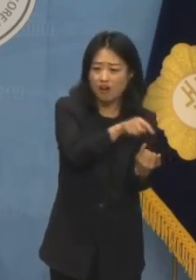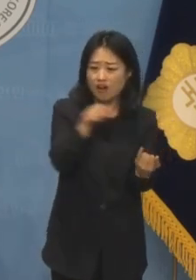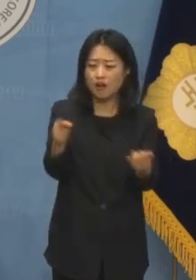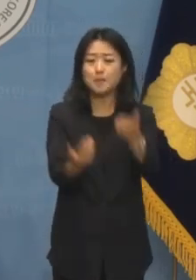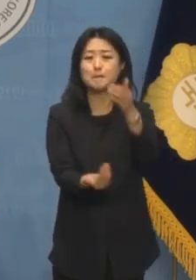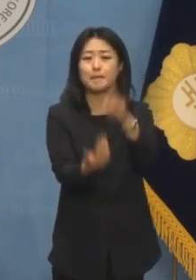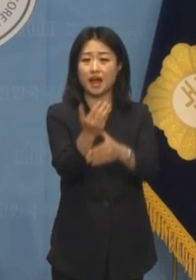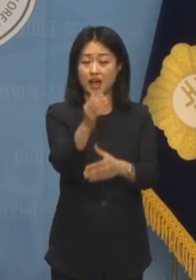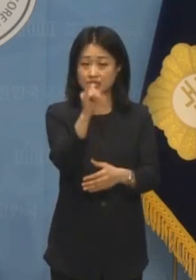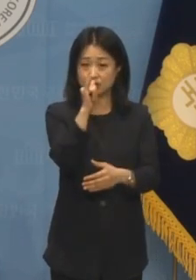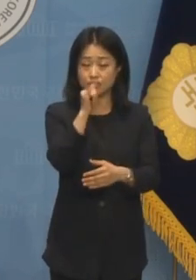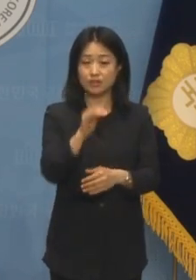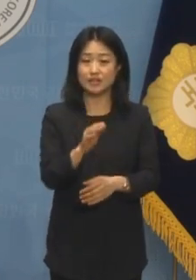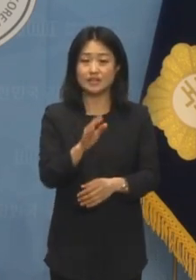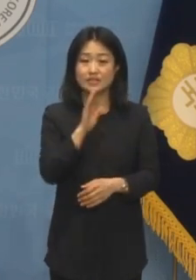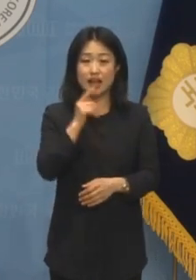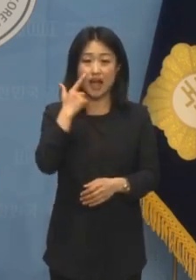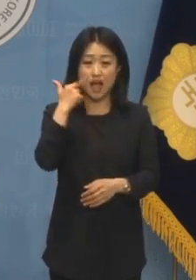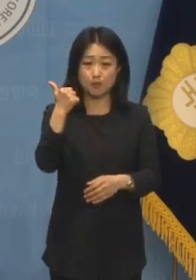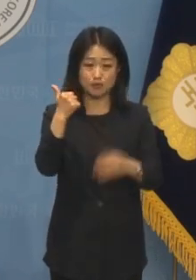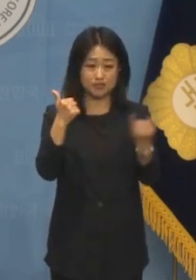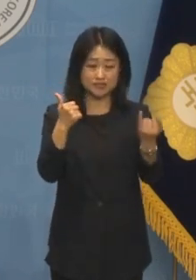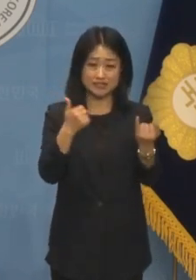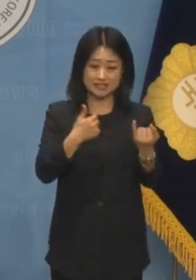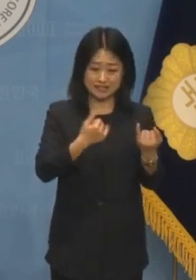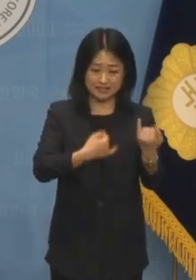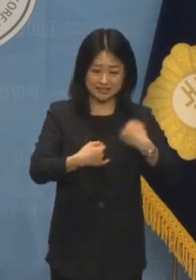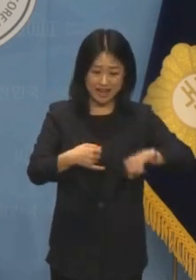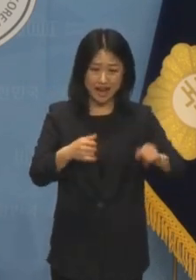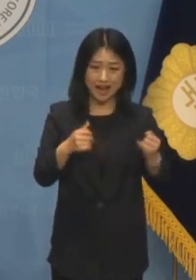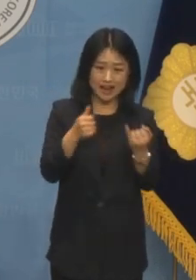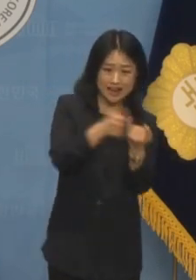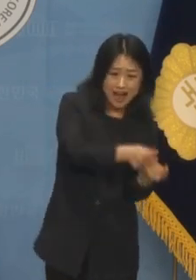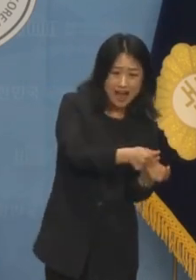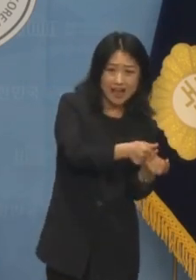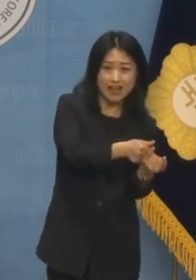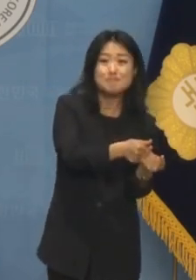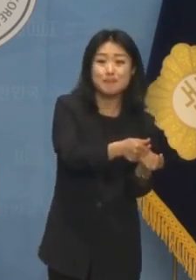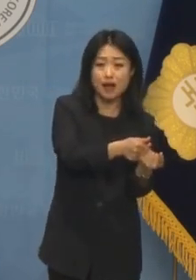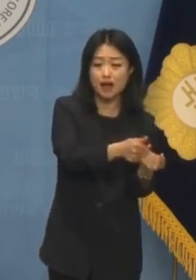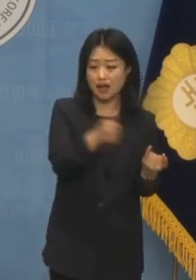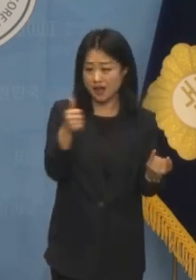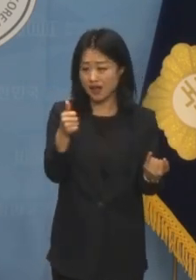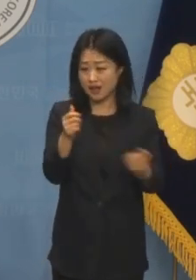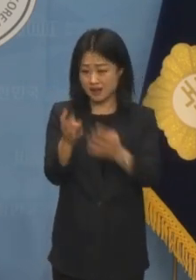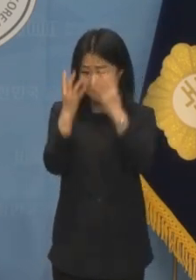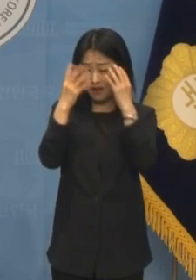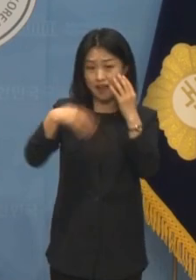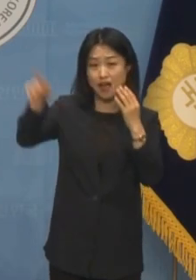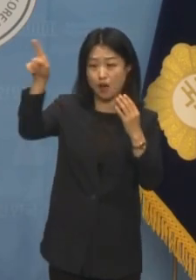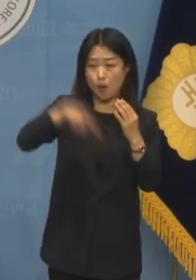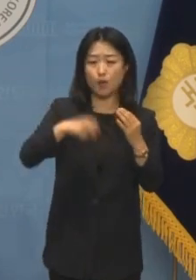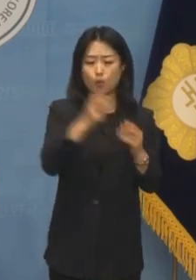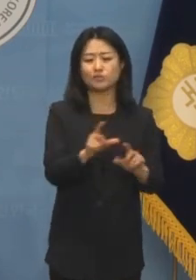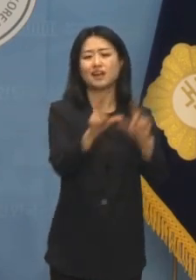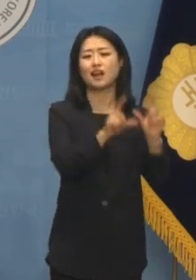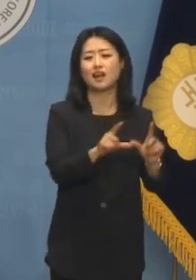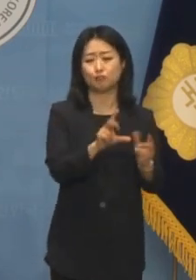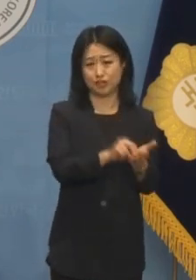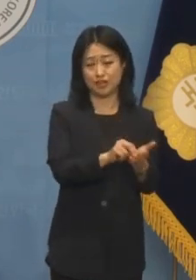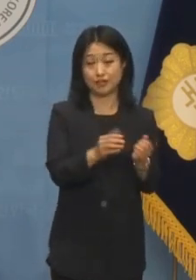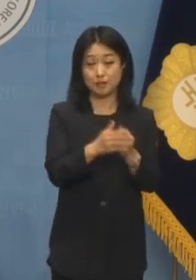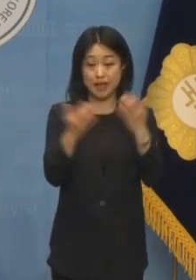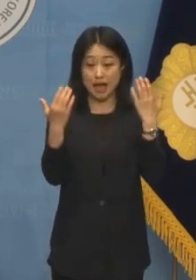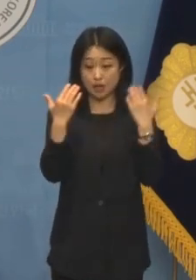피해자 자녀에게 돌아가 양육하는 상황도 발생하곤 합니다. 이를 해소하기 위해서는 아동·청소년